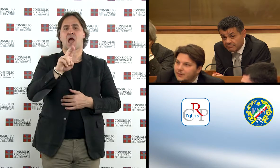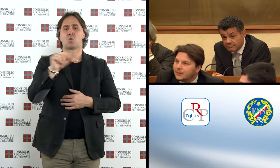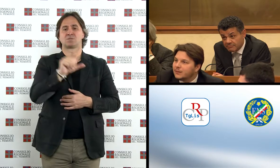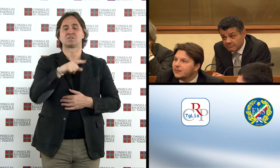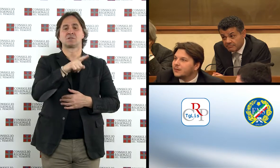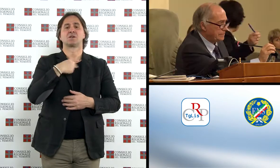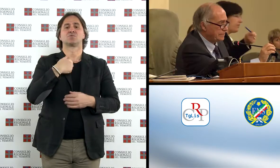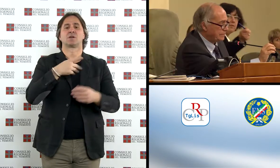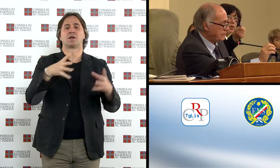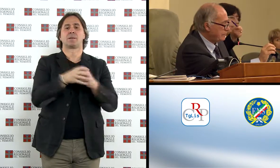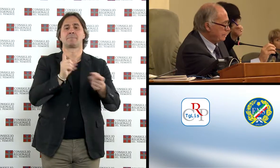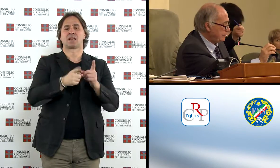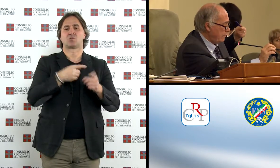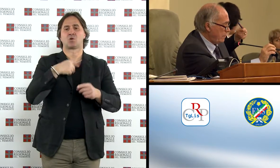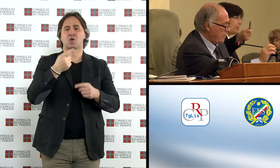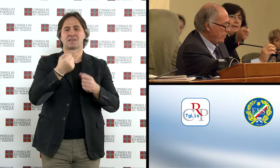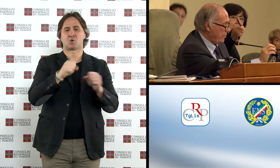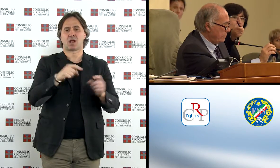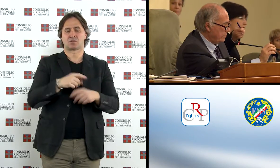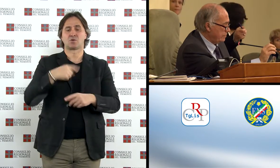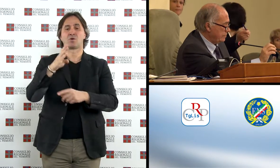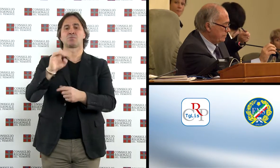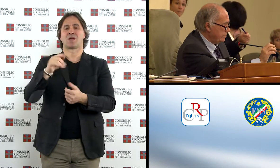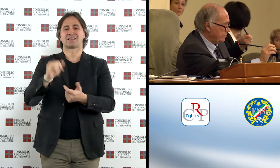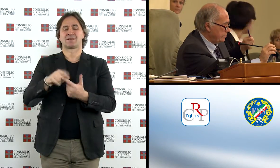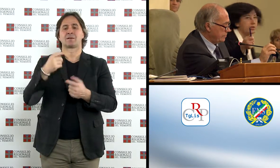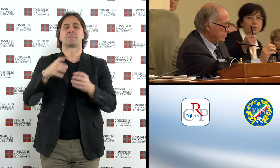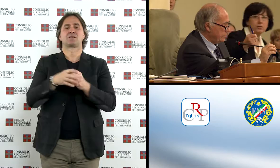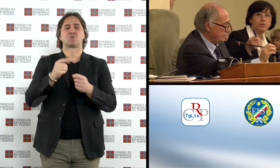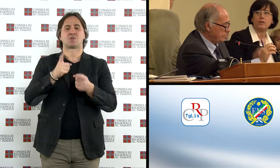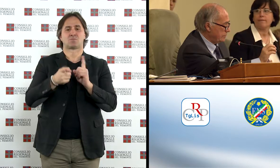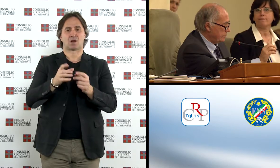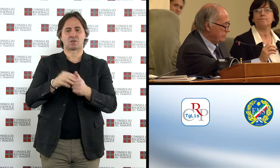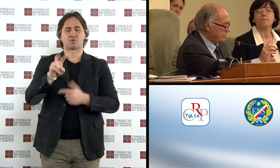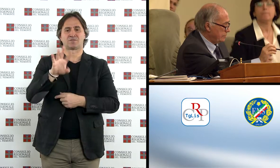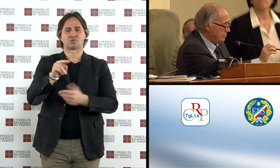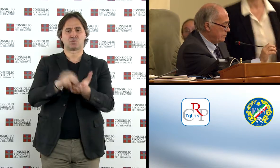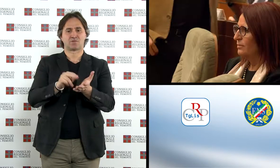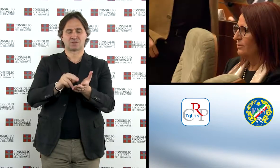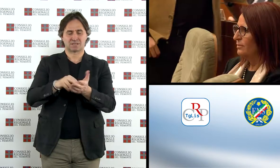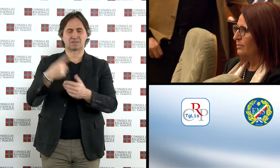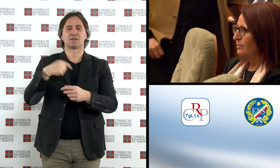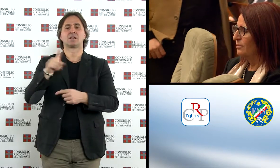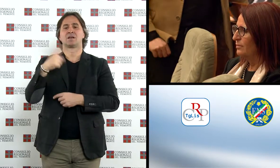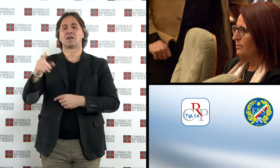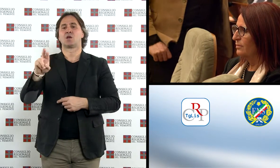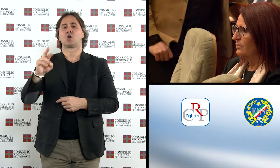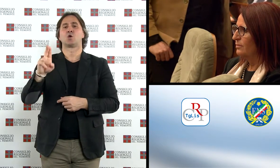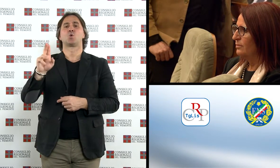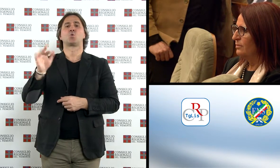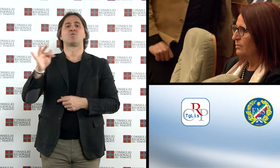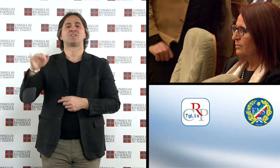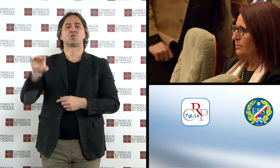Democratico, i due vicepresidenti Nino Boeti, Partito Democratico, 25 voti per la maggioranza, e Daniela Ruffino,